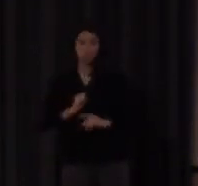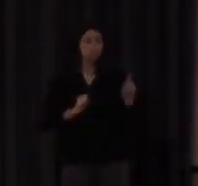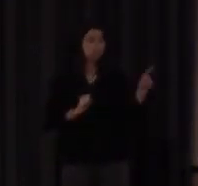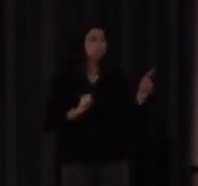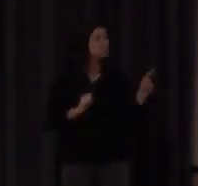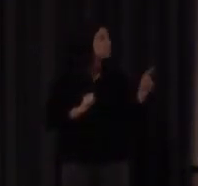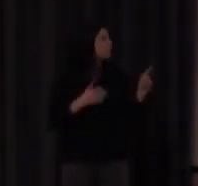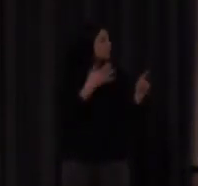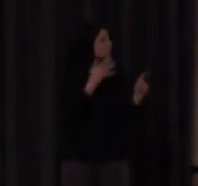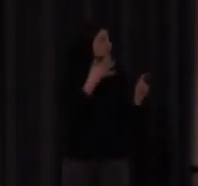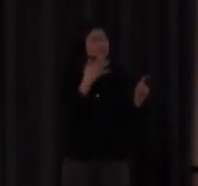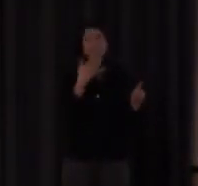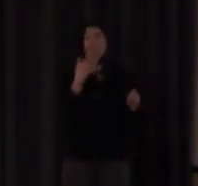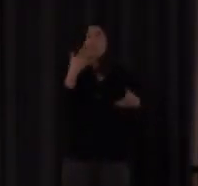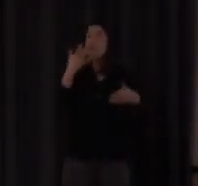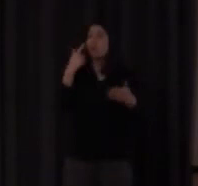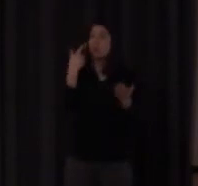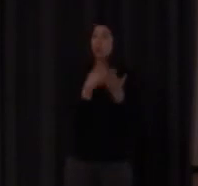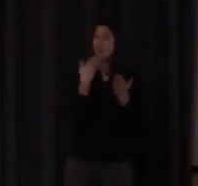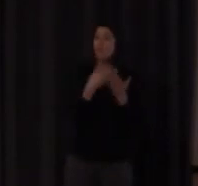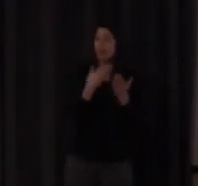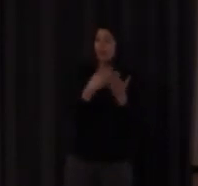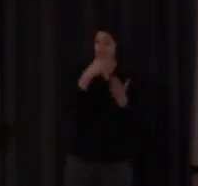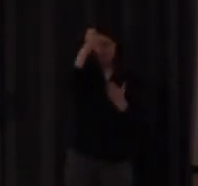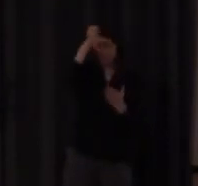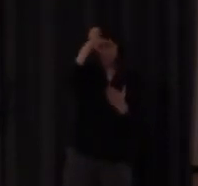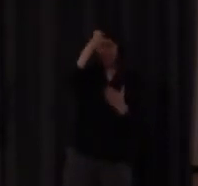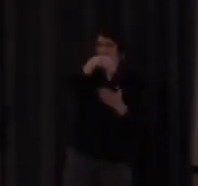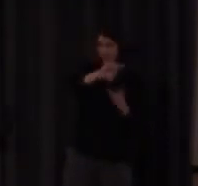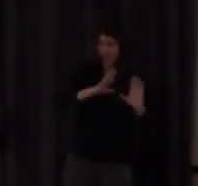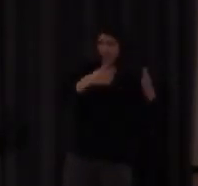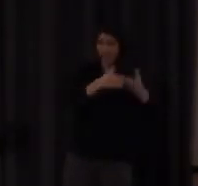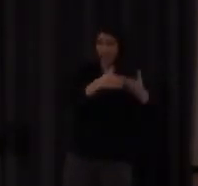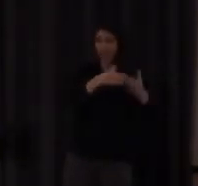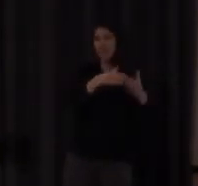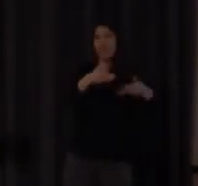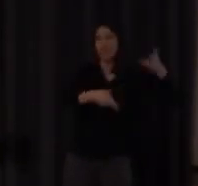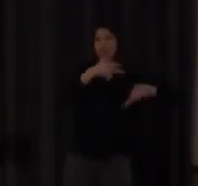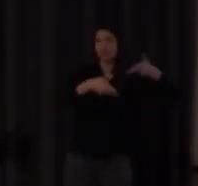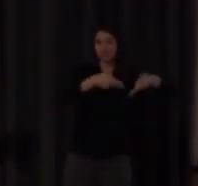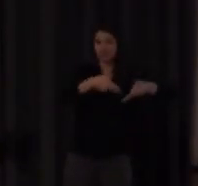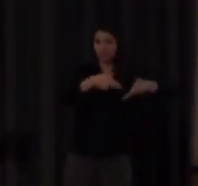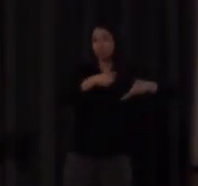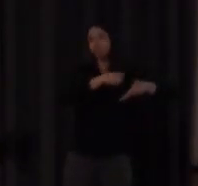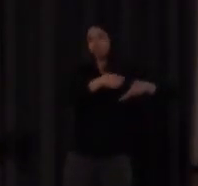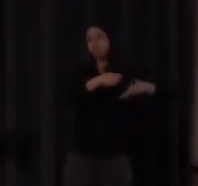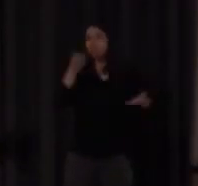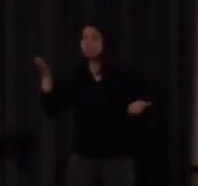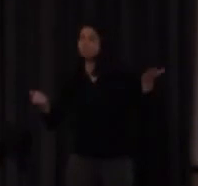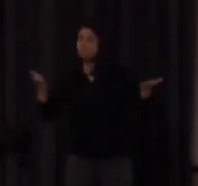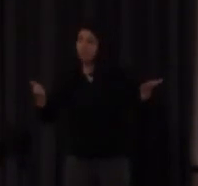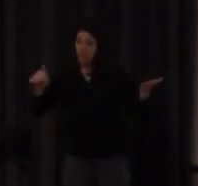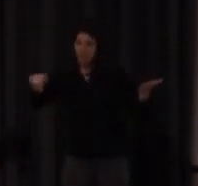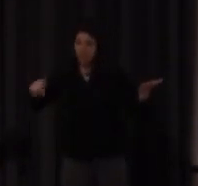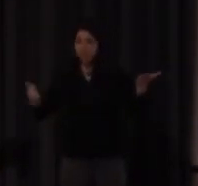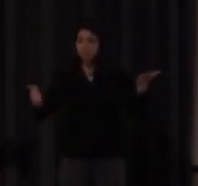BCBL en el País Vasco Costelo y Carreiras hablan de configuraciones más comunes y efectivamente hemos podido comprobar que